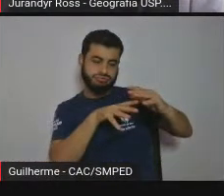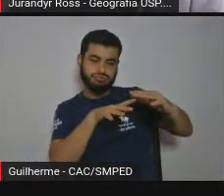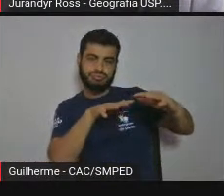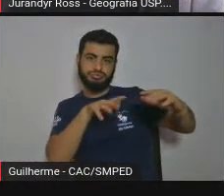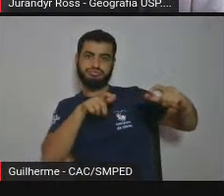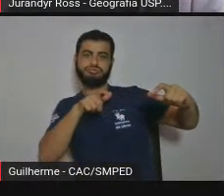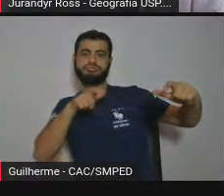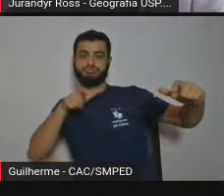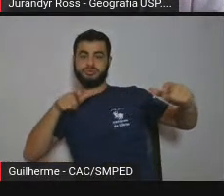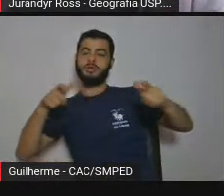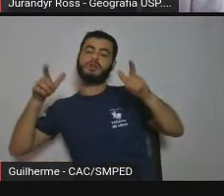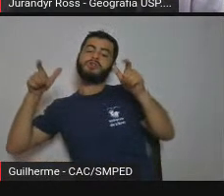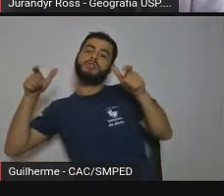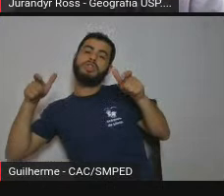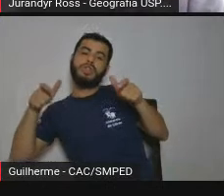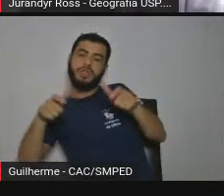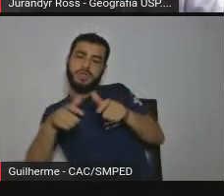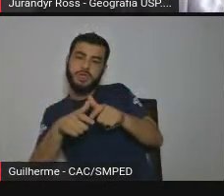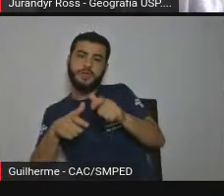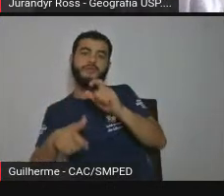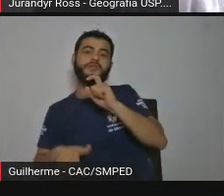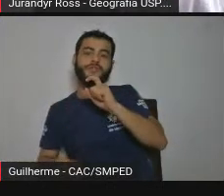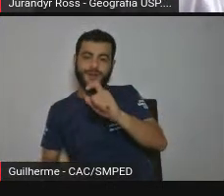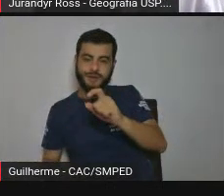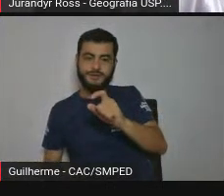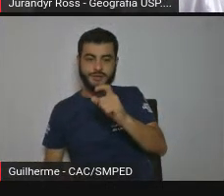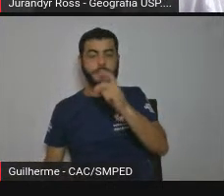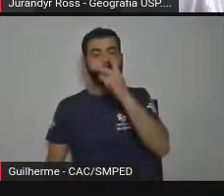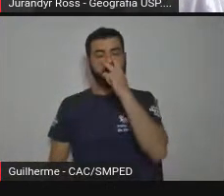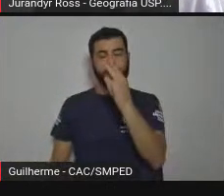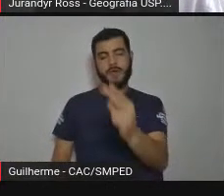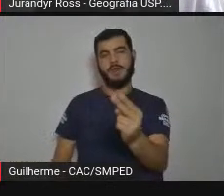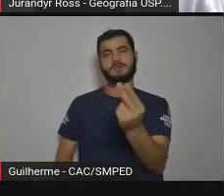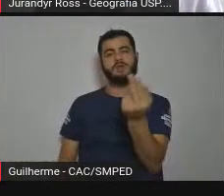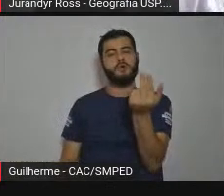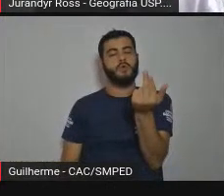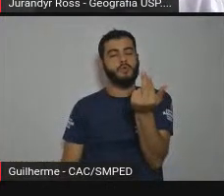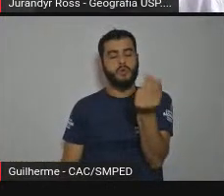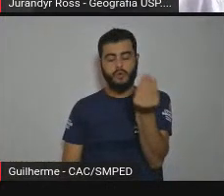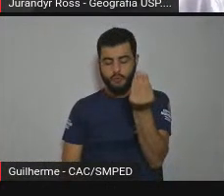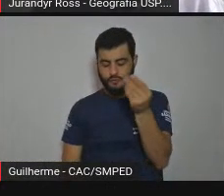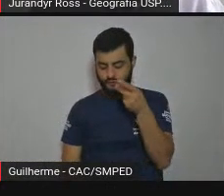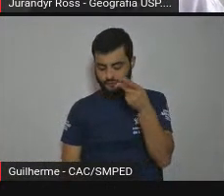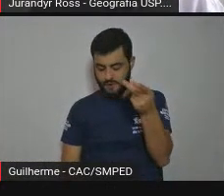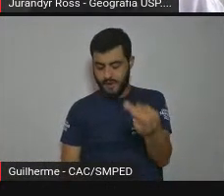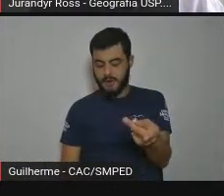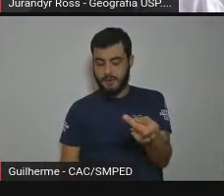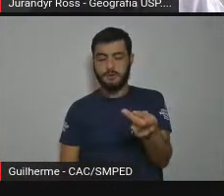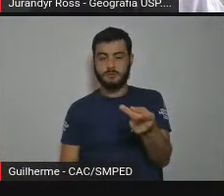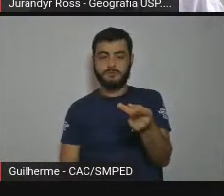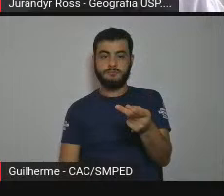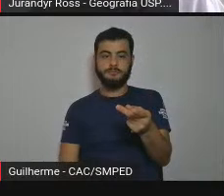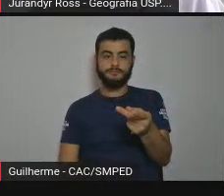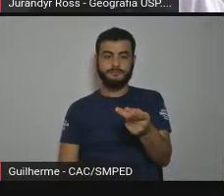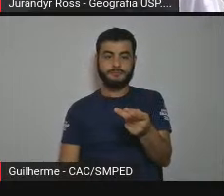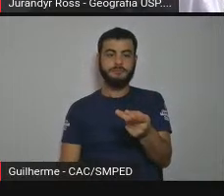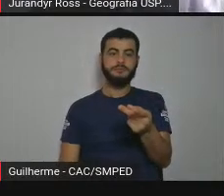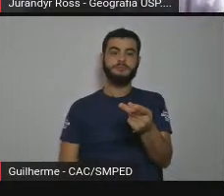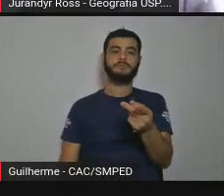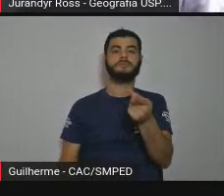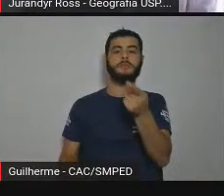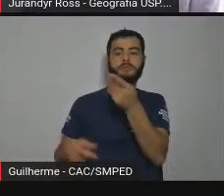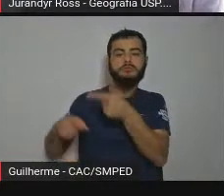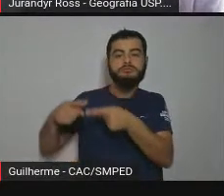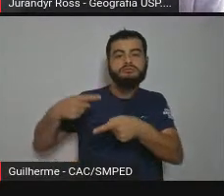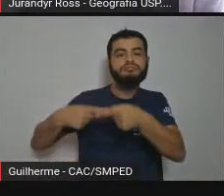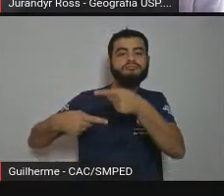recomposição natural, quer dizer, é uma, como se diz, uma regeneração, uma auto-regeneração, mas ao